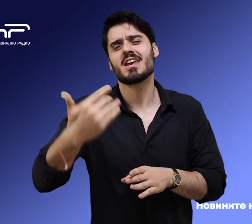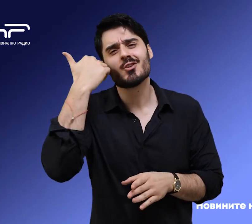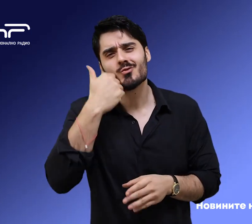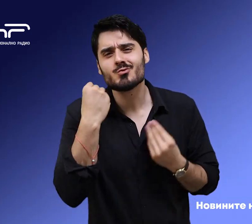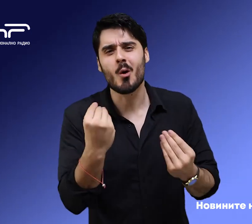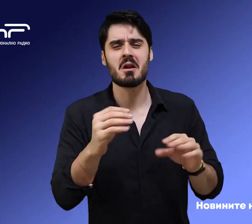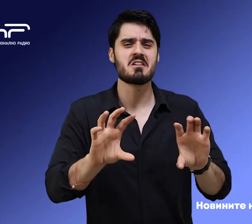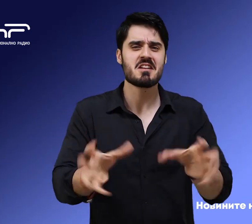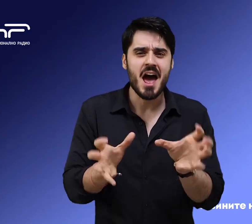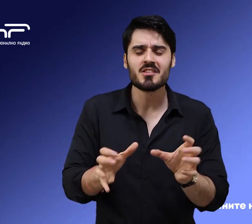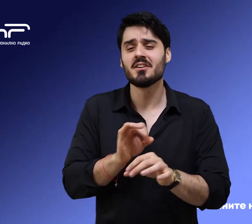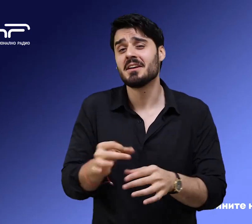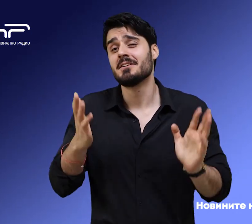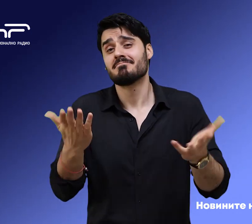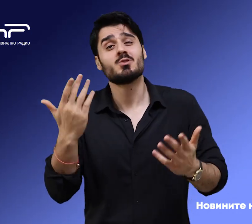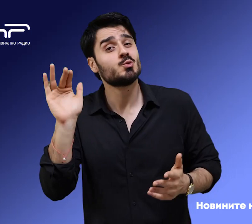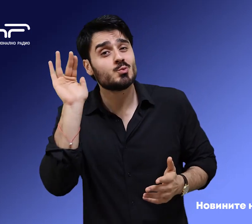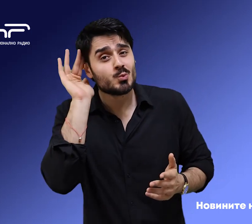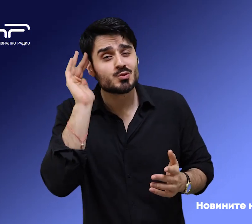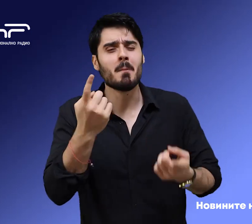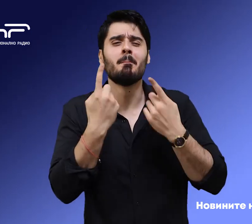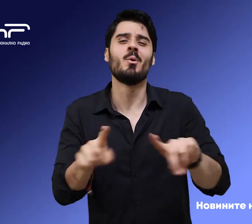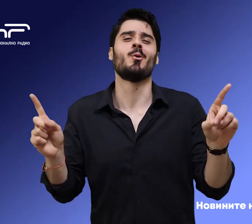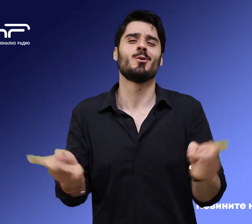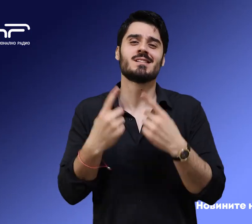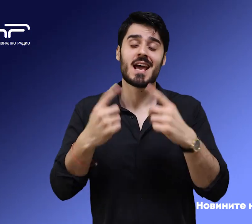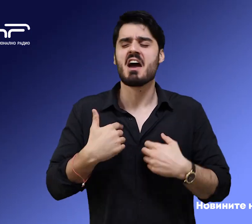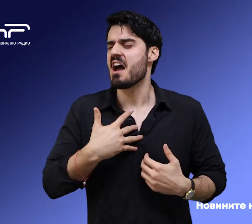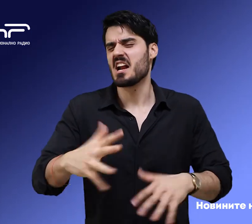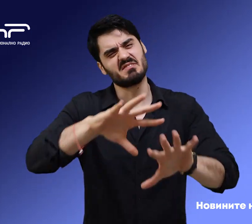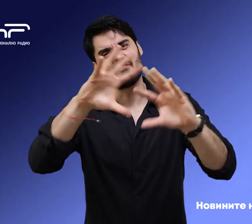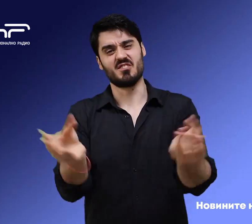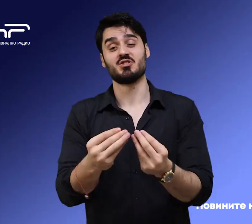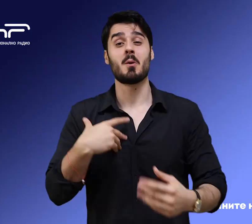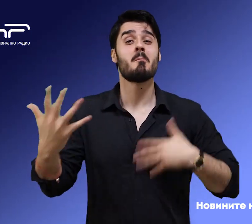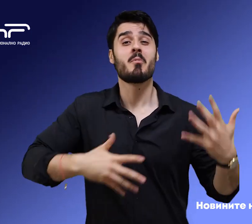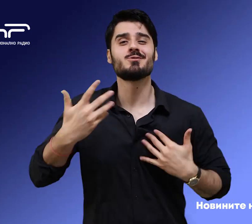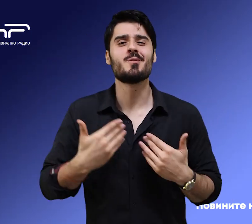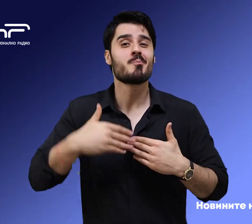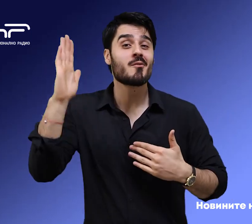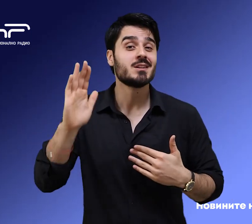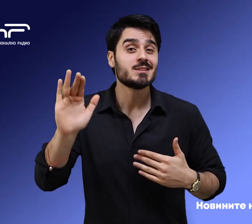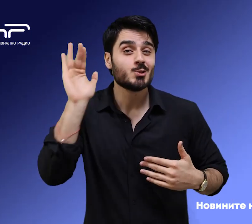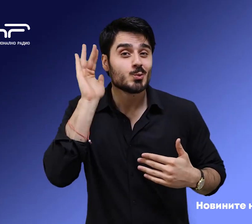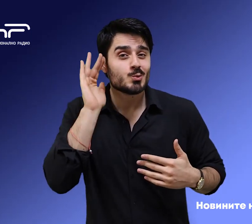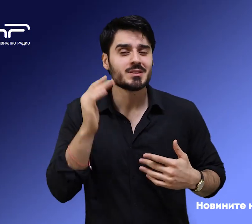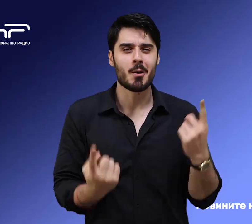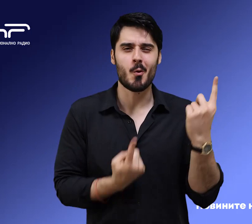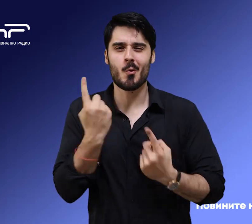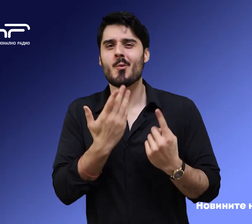радиото, с всичко и все така да слушаме музика. Всичко ми харесва, пожелавам повече слушатели и забавни програми,